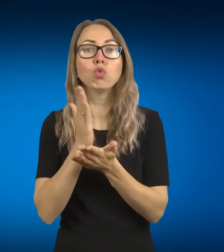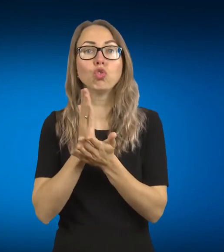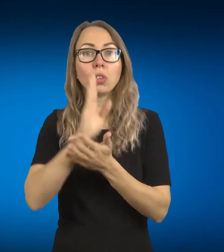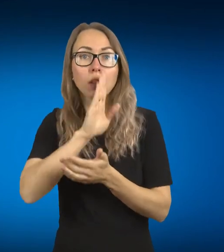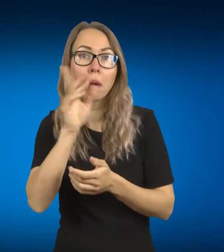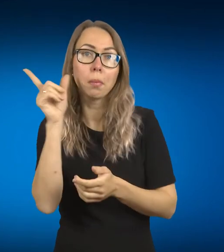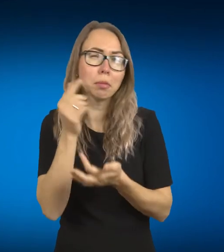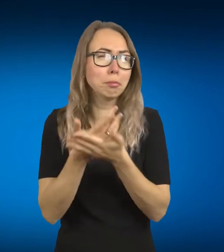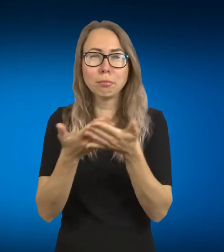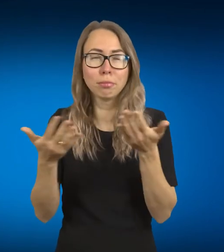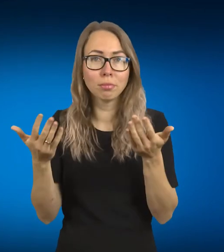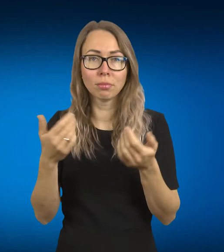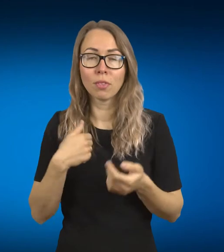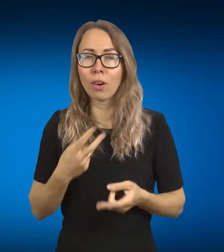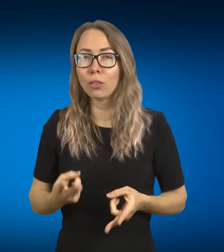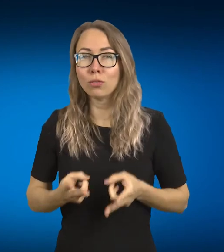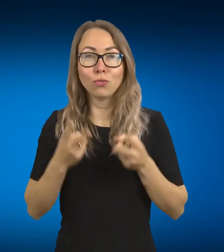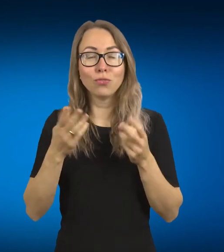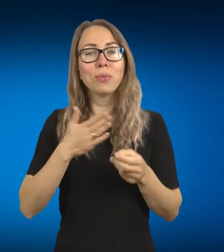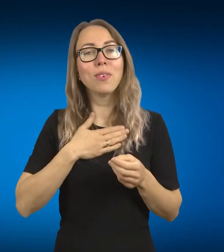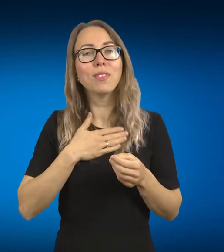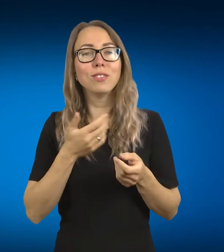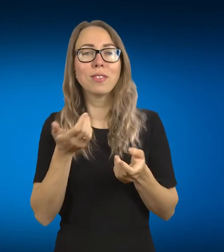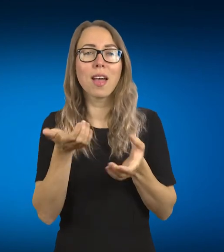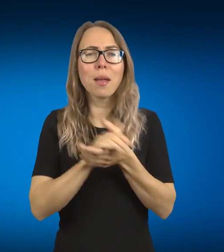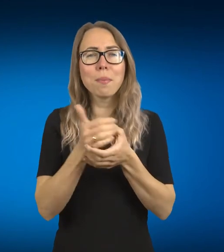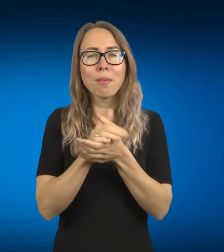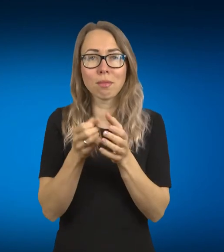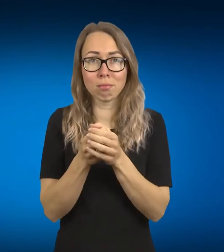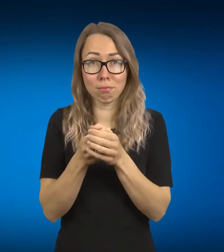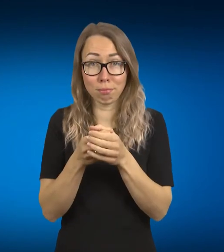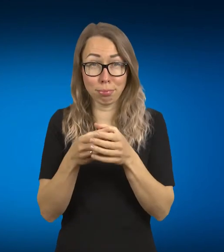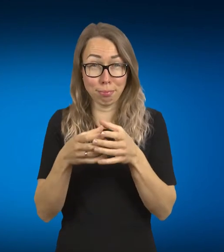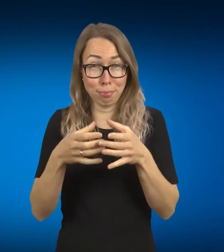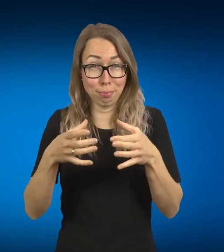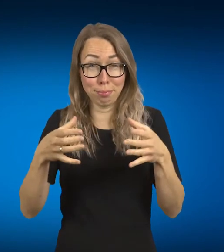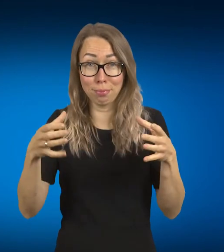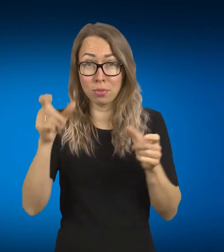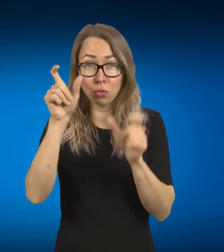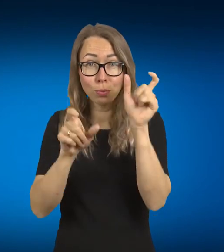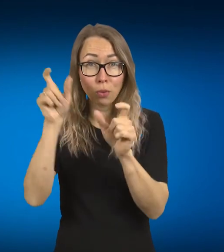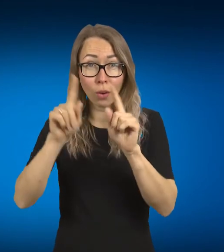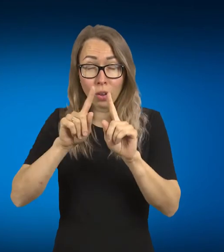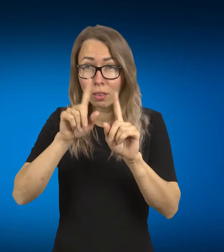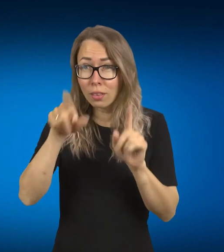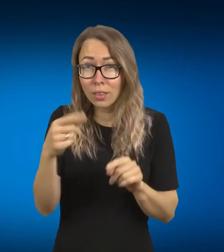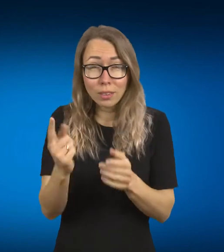džiaugiuosi, kad mano žmonių ratas pasipildė tokiais unikaliais, sakyčiau, žmonėmis,